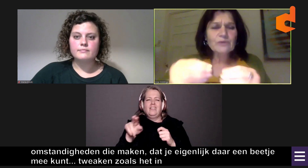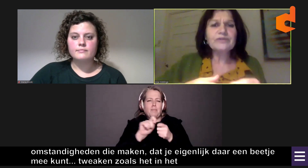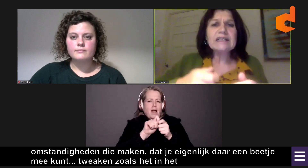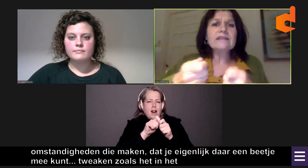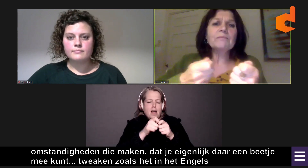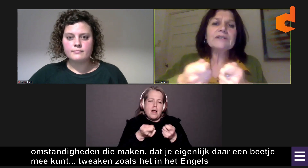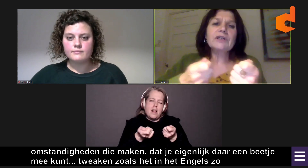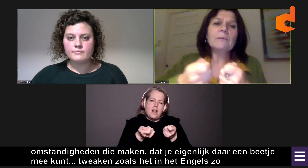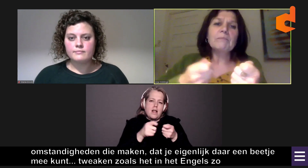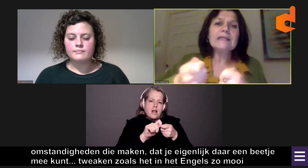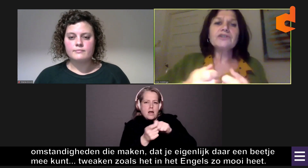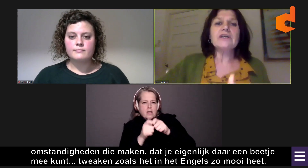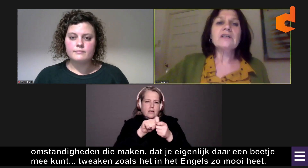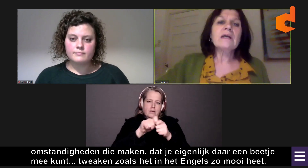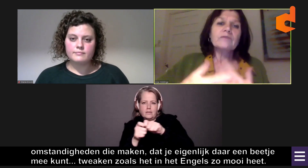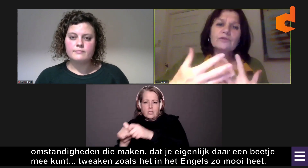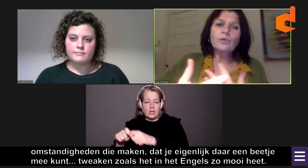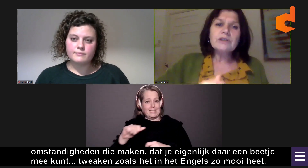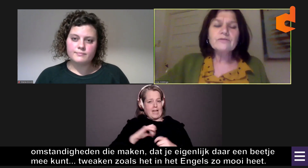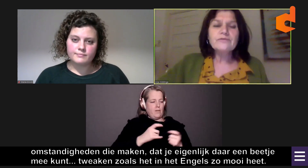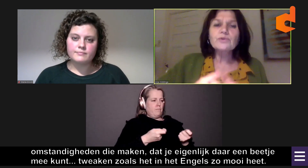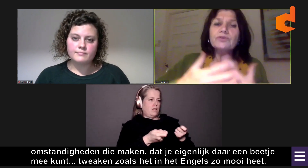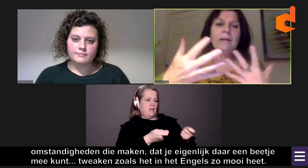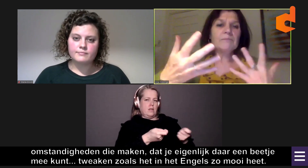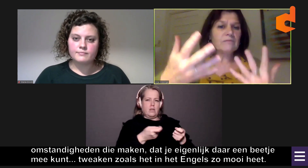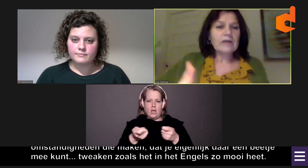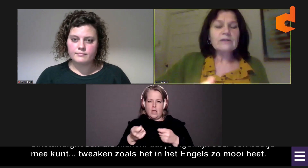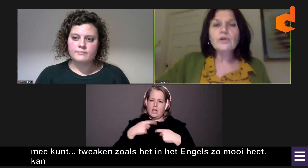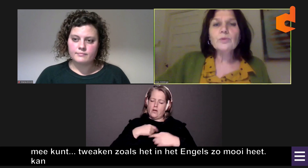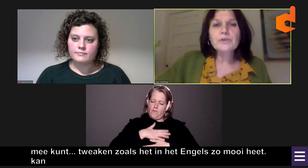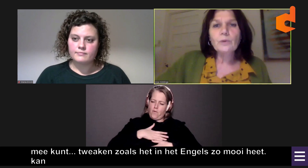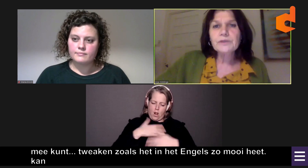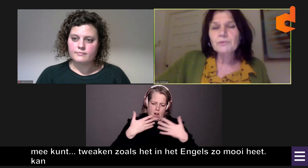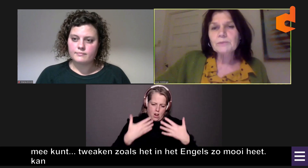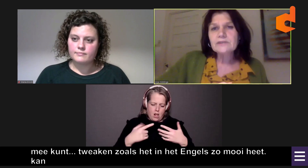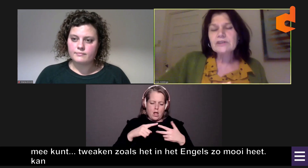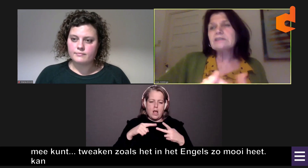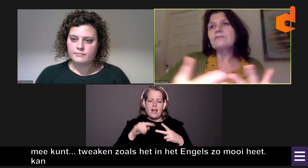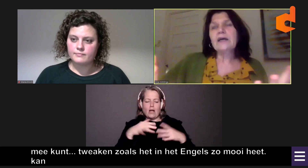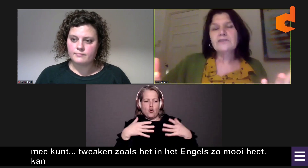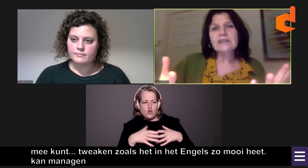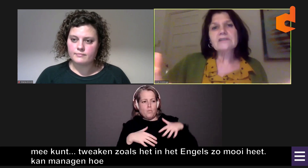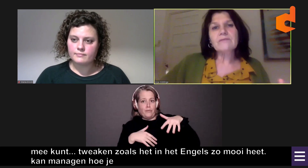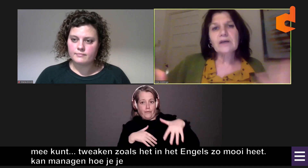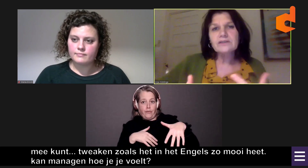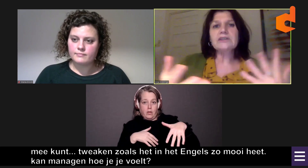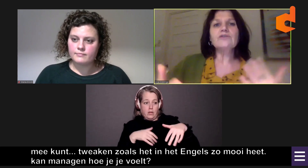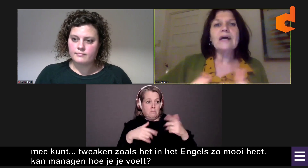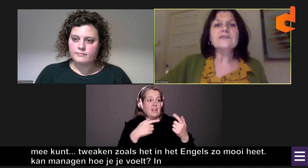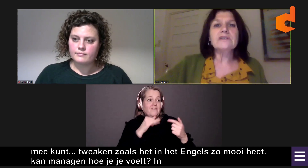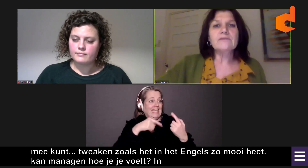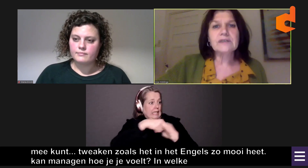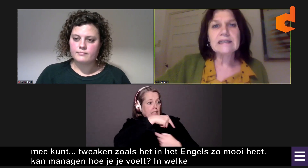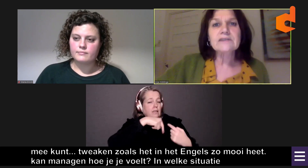manoeuvreren, een beetje kan managen van hoe je je voelt, in welke groep je op dat moment zit, in welke